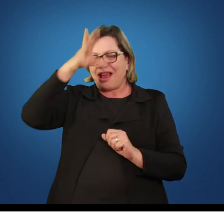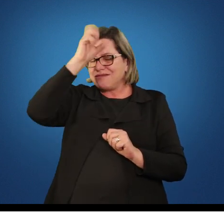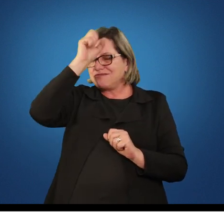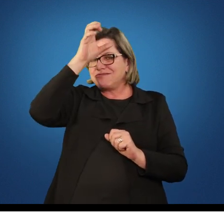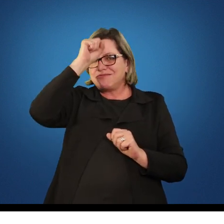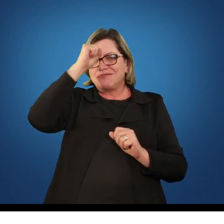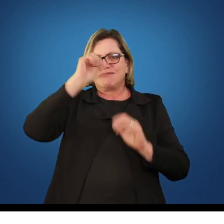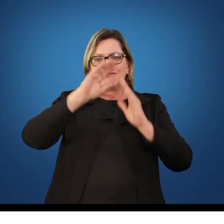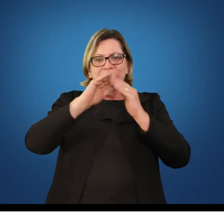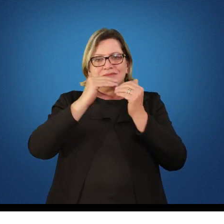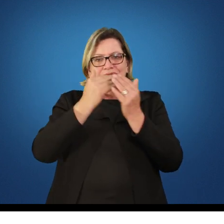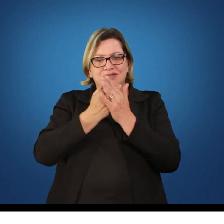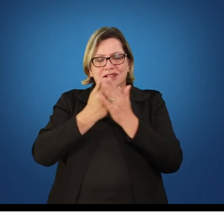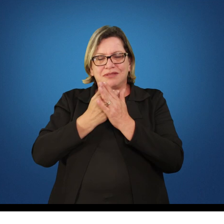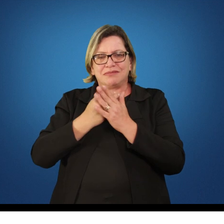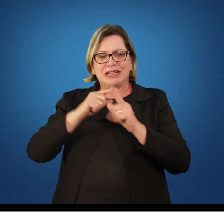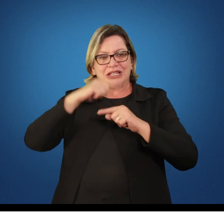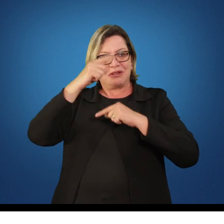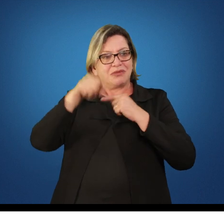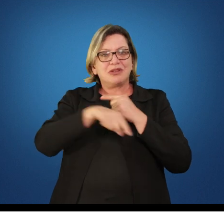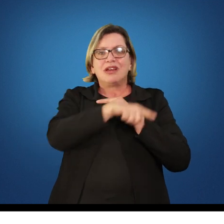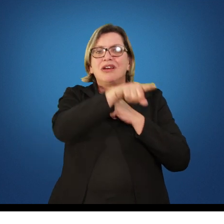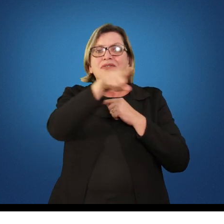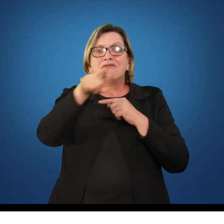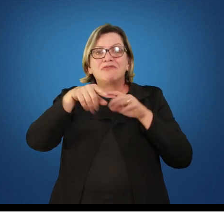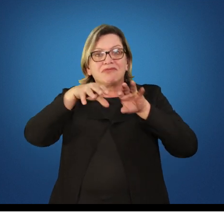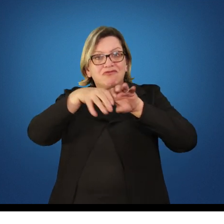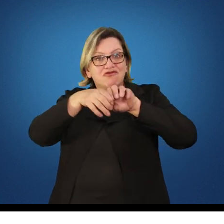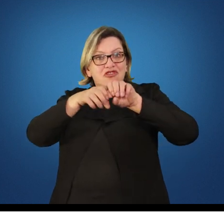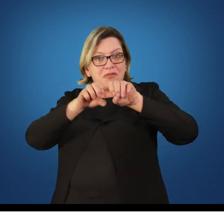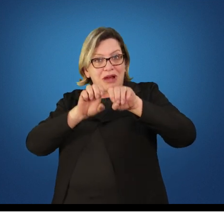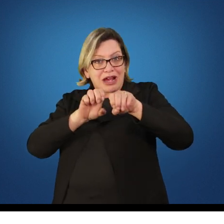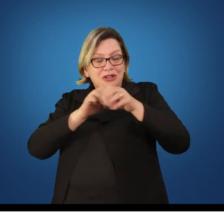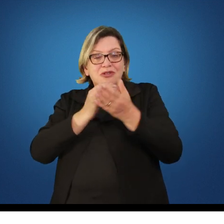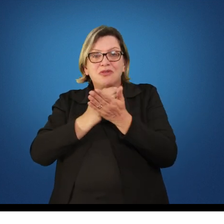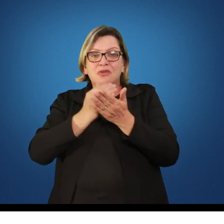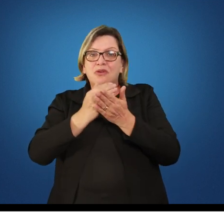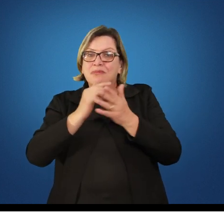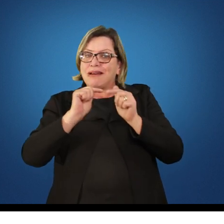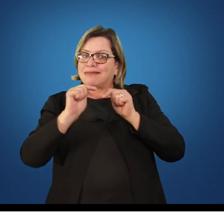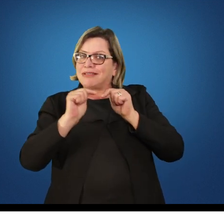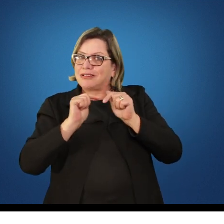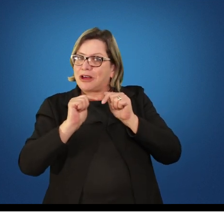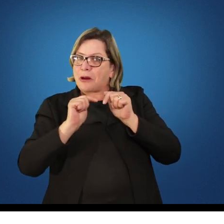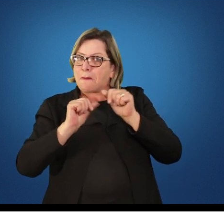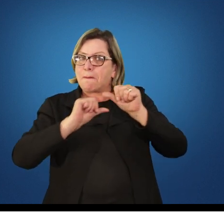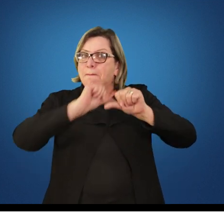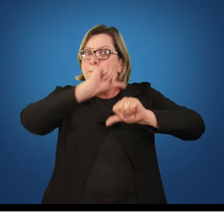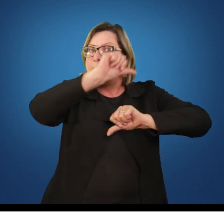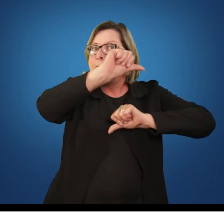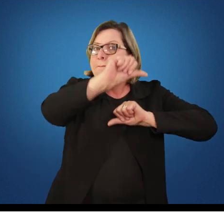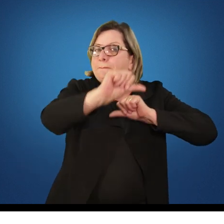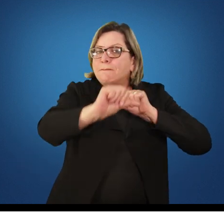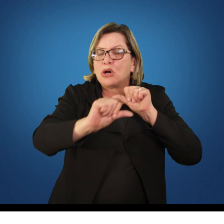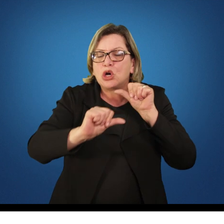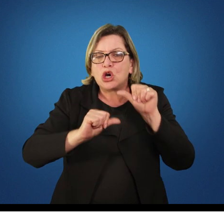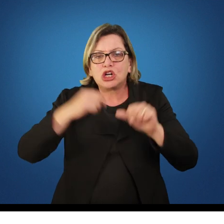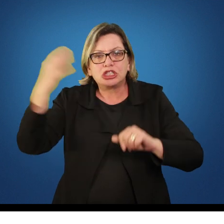para que você saindo aí do curso entrando na escola mude um pouco esse perfil mude um pouco esse foco de apenas